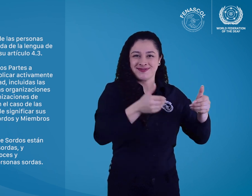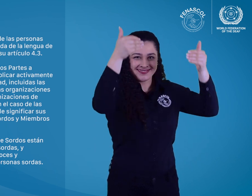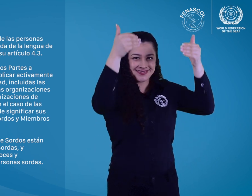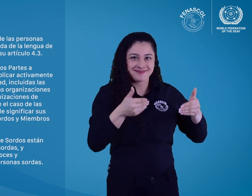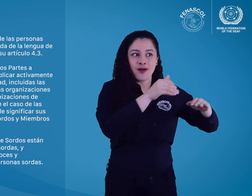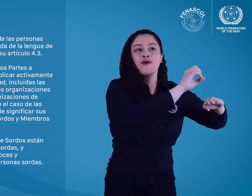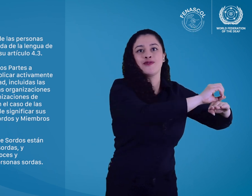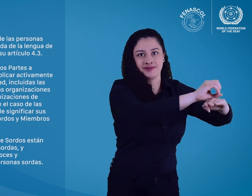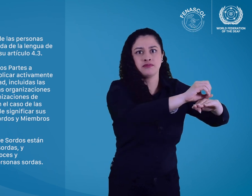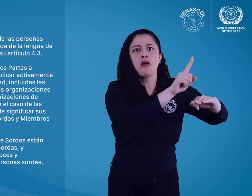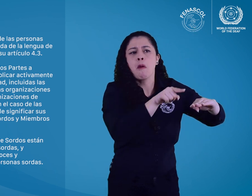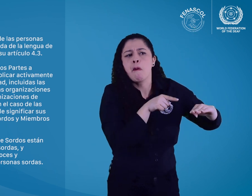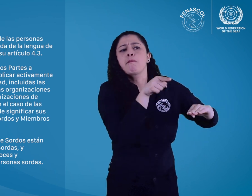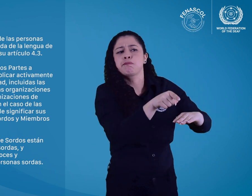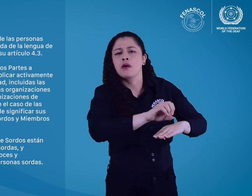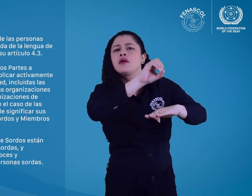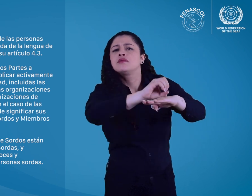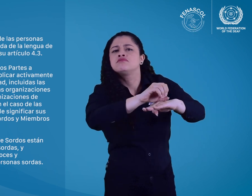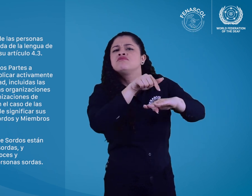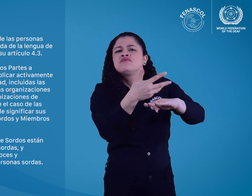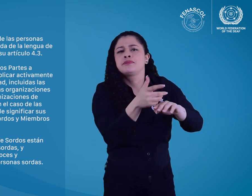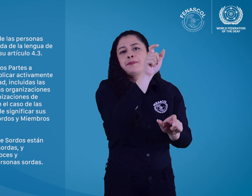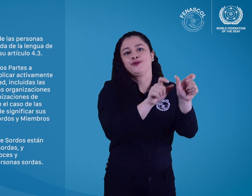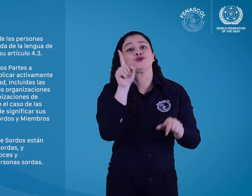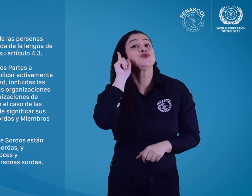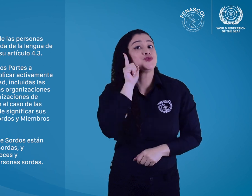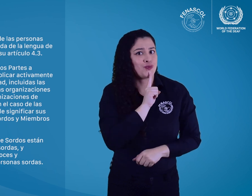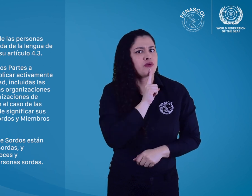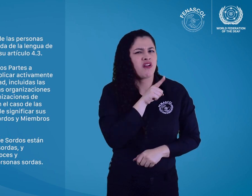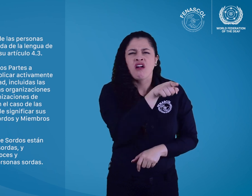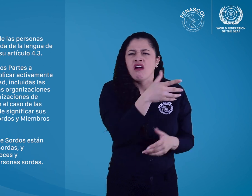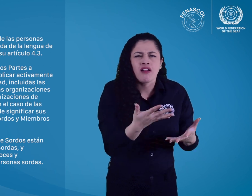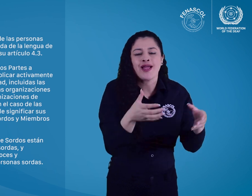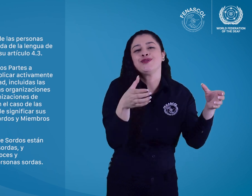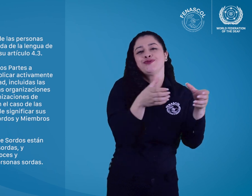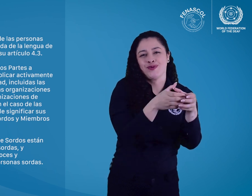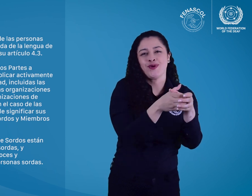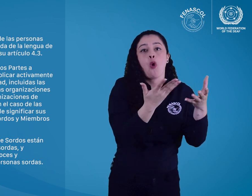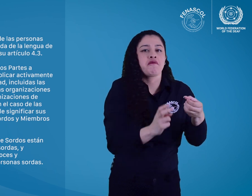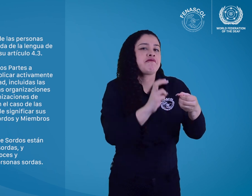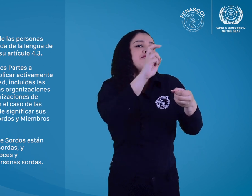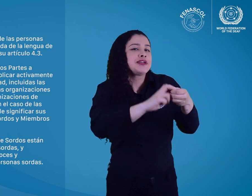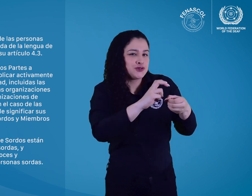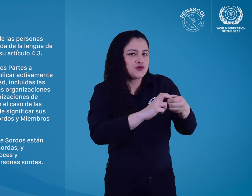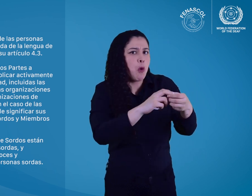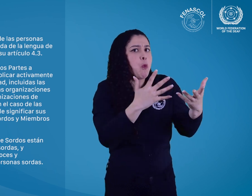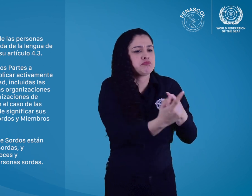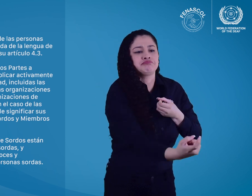con discapacidad, incluidas las personas sordas, a través de las organizaciones que las representan, las